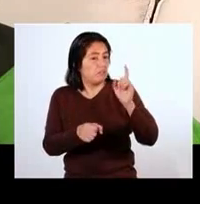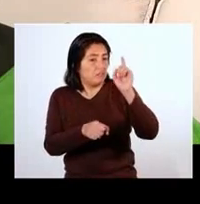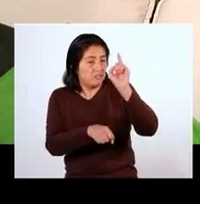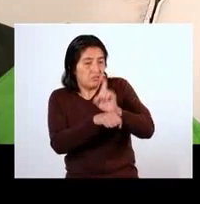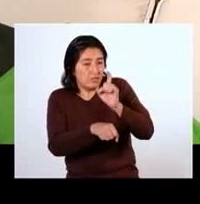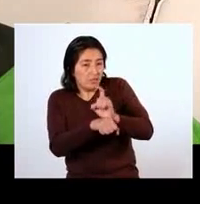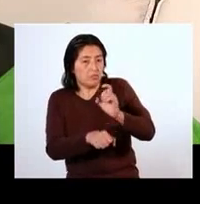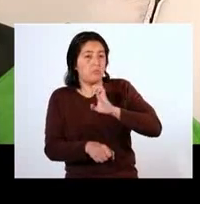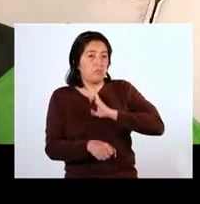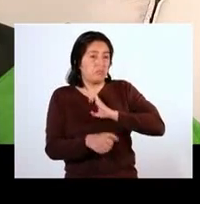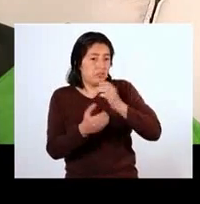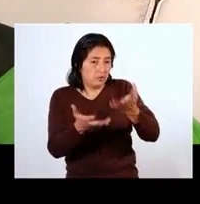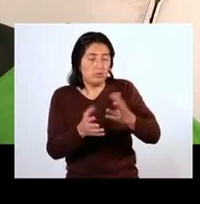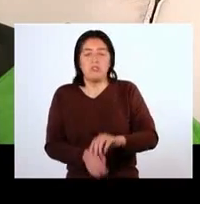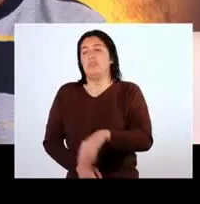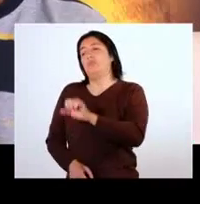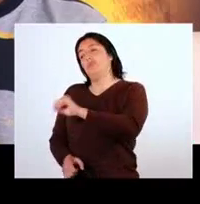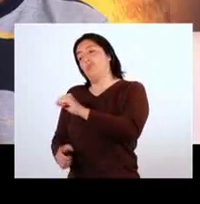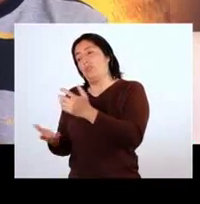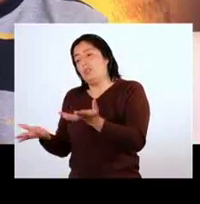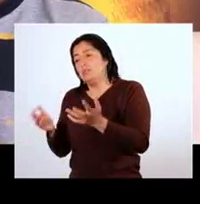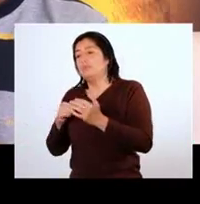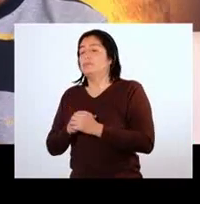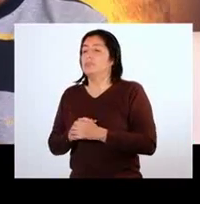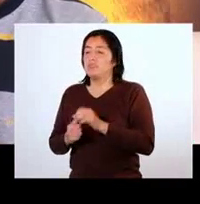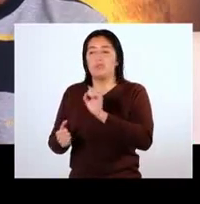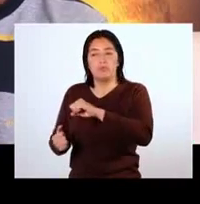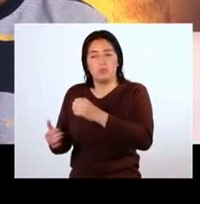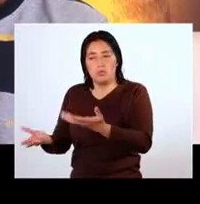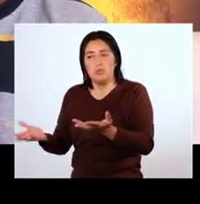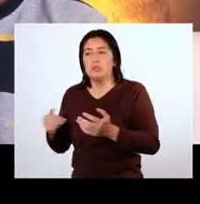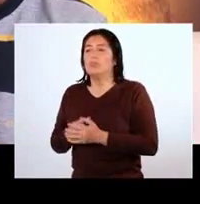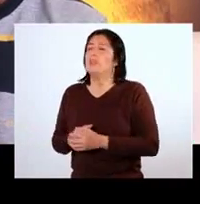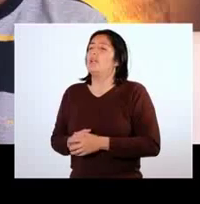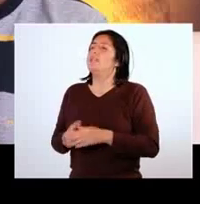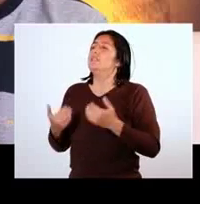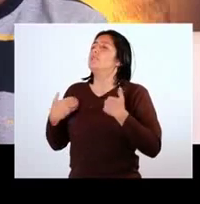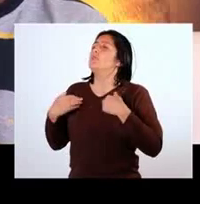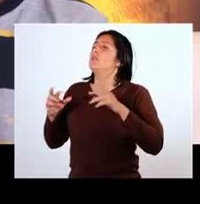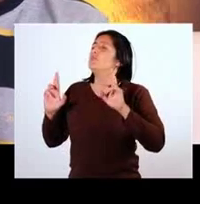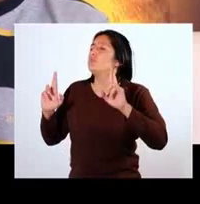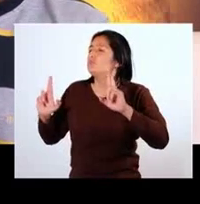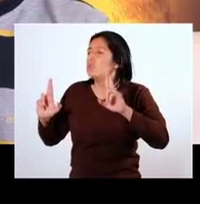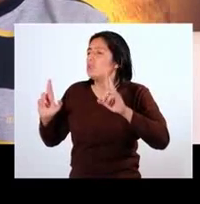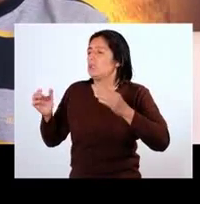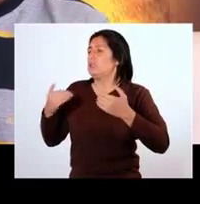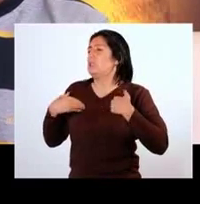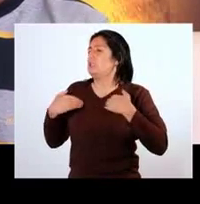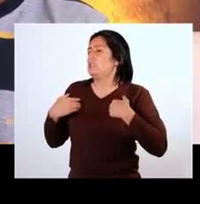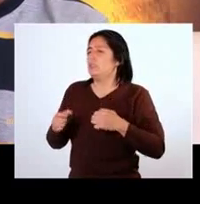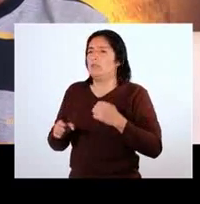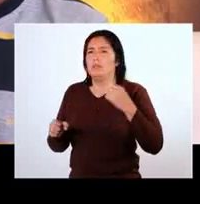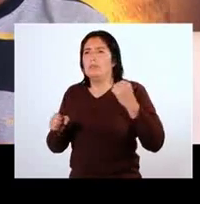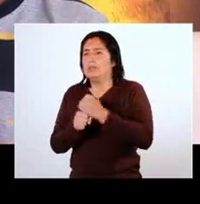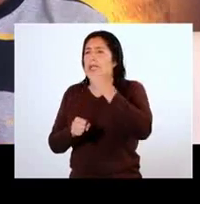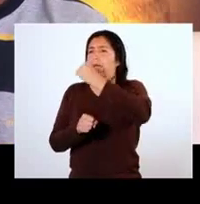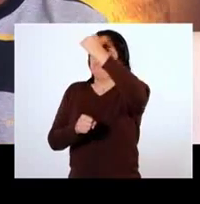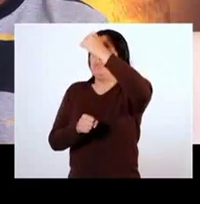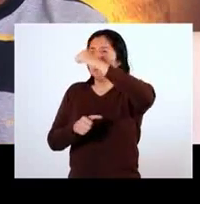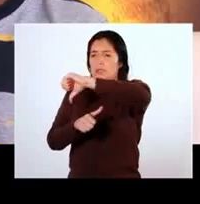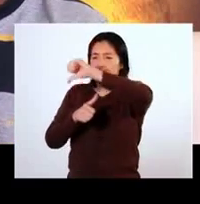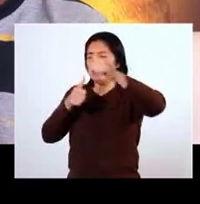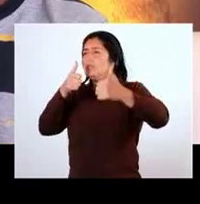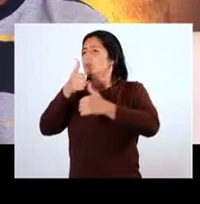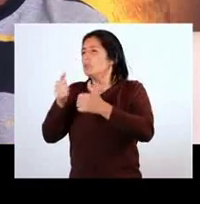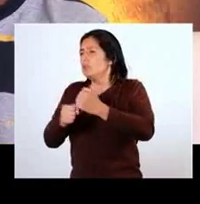entrenadores. Ah, evidentemente, evidentemente. Es más, tenemos la suerte de contar con campeones y subcampeones mundiales